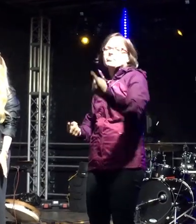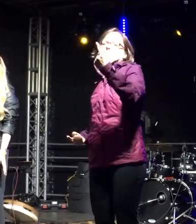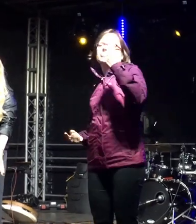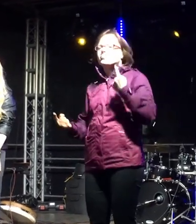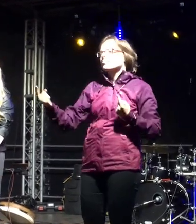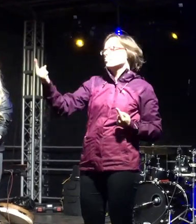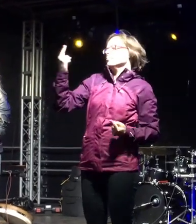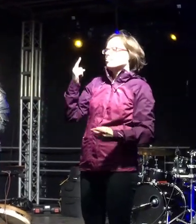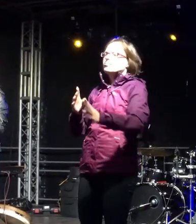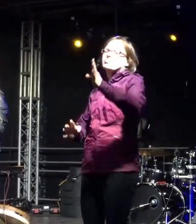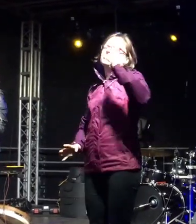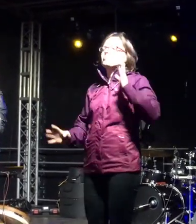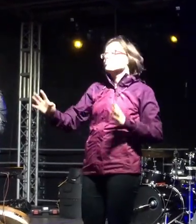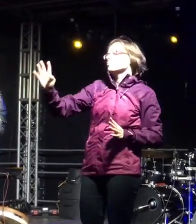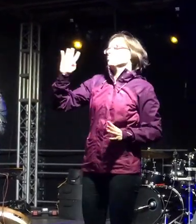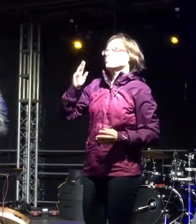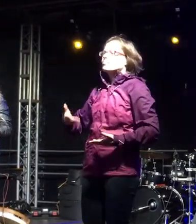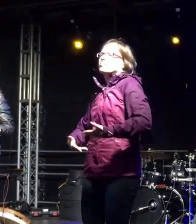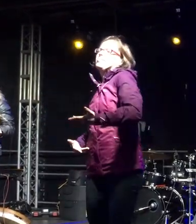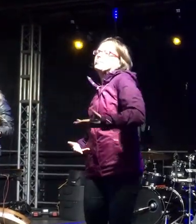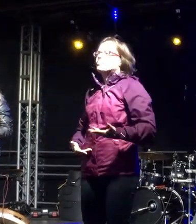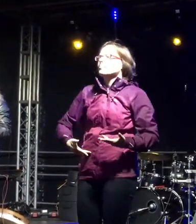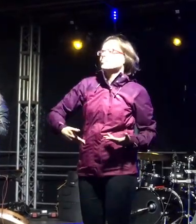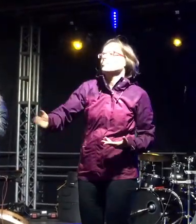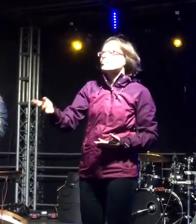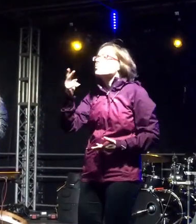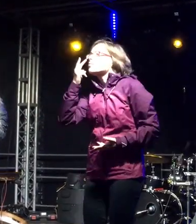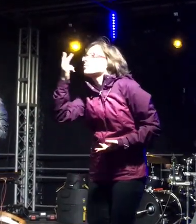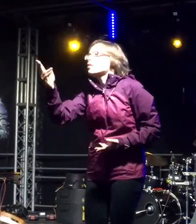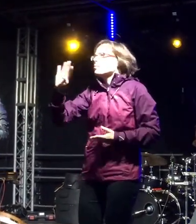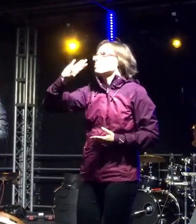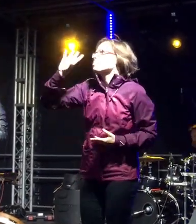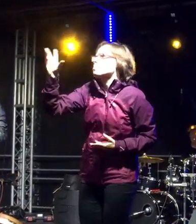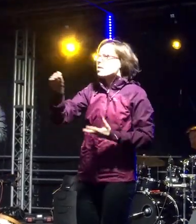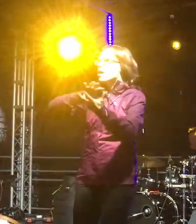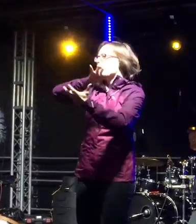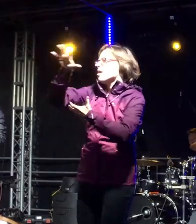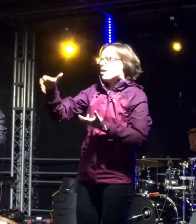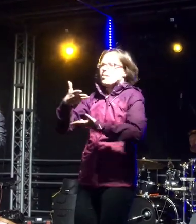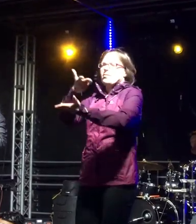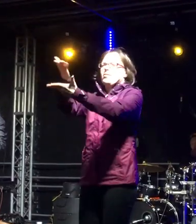to, co nie wiedziałe jest